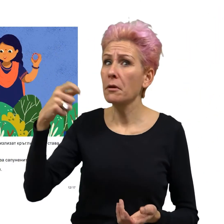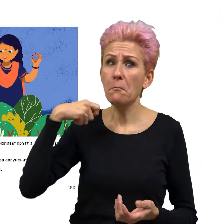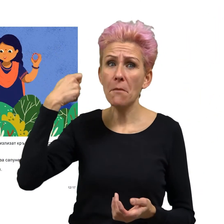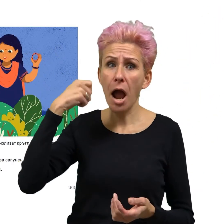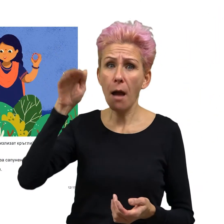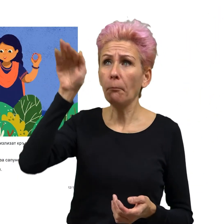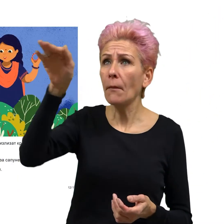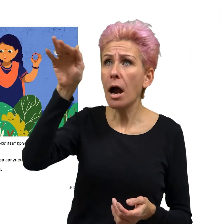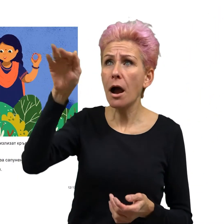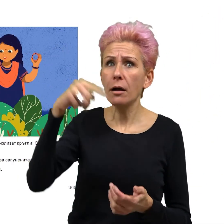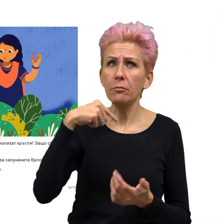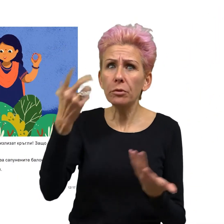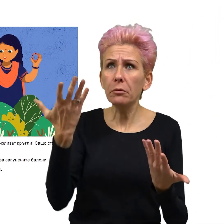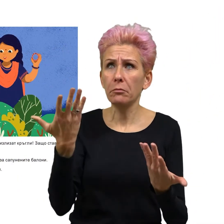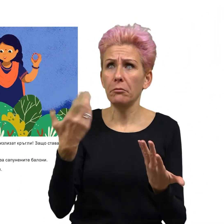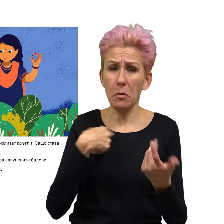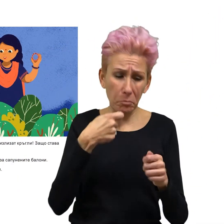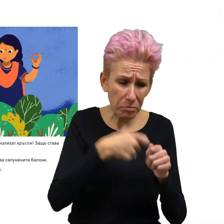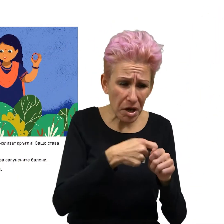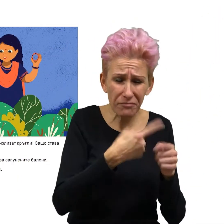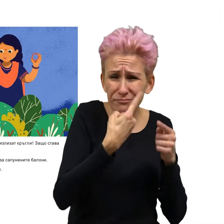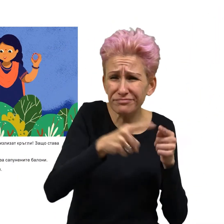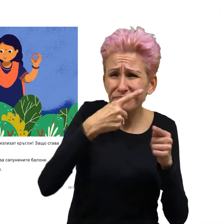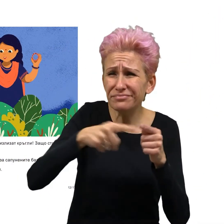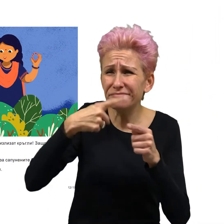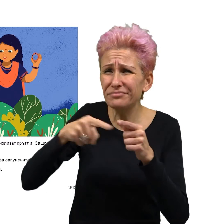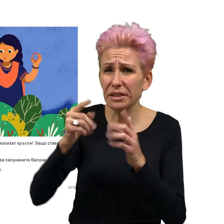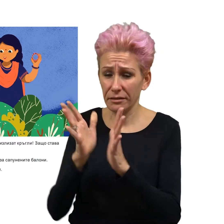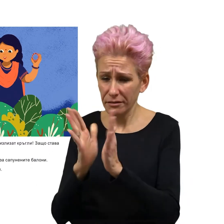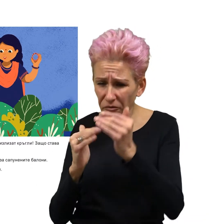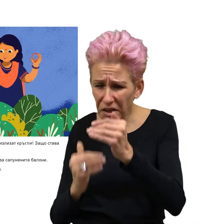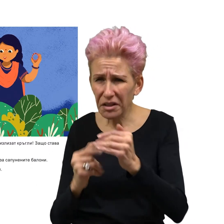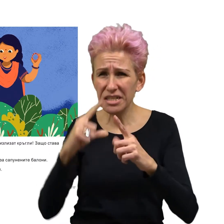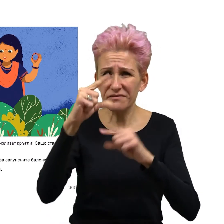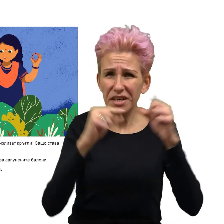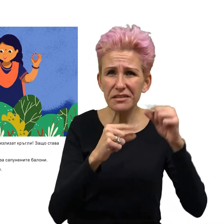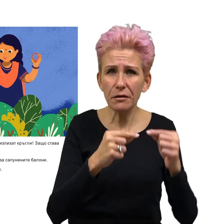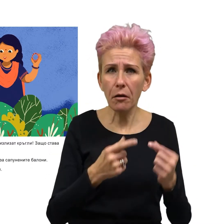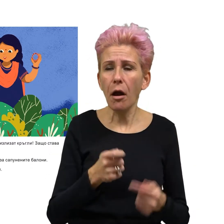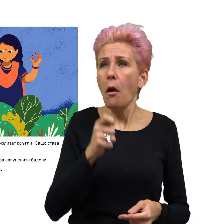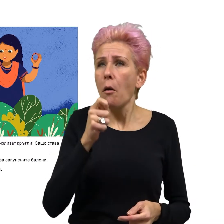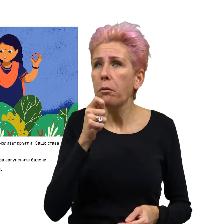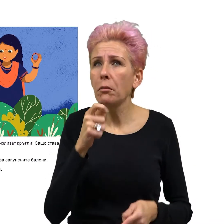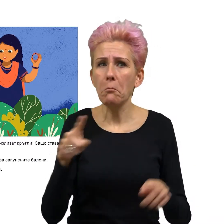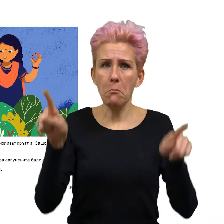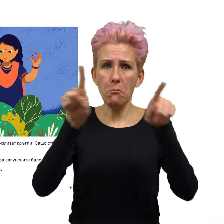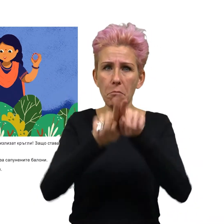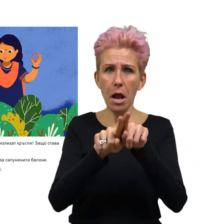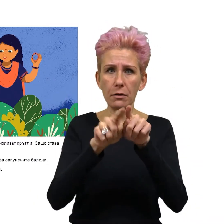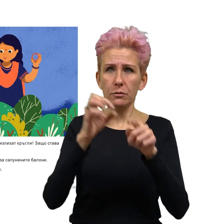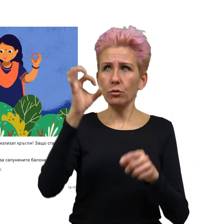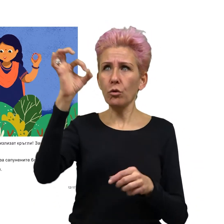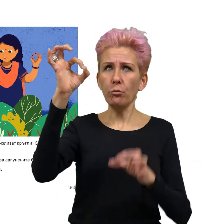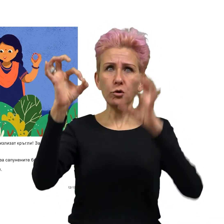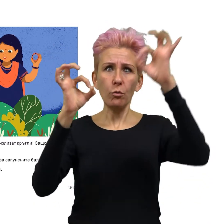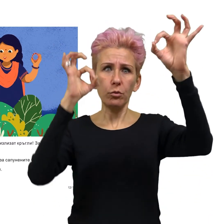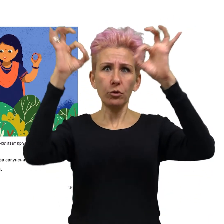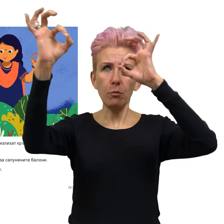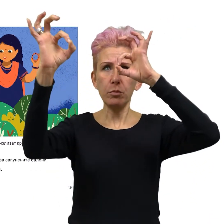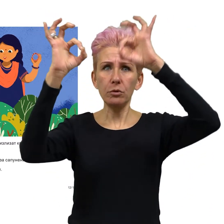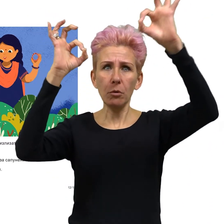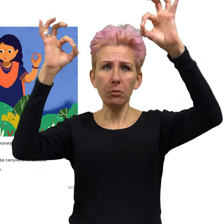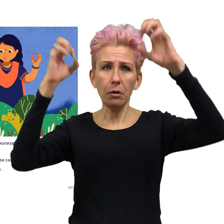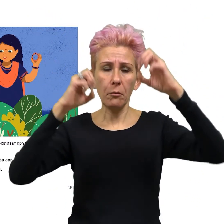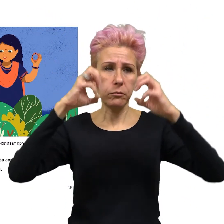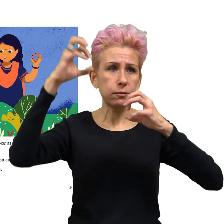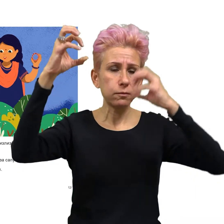Мамо, опитахме се да направим различни балончета, но всички излизат кръгли. Защо става така? попита Майя. Нека